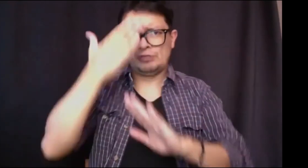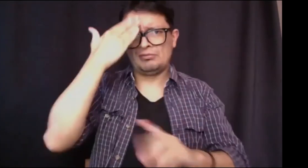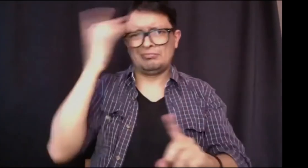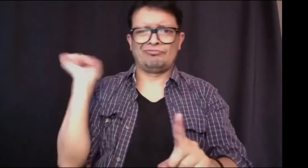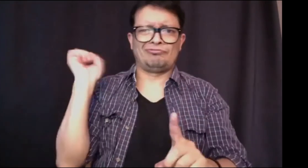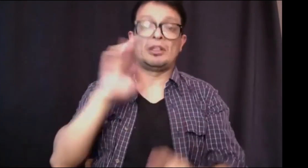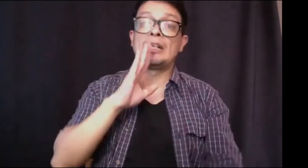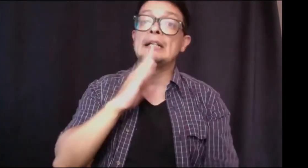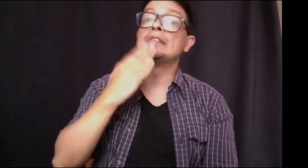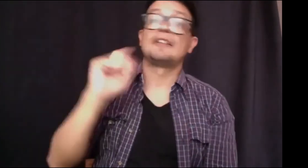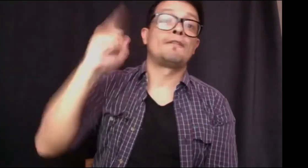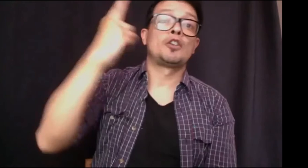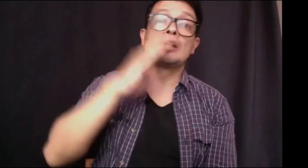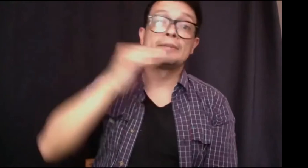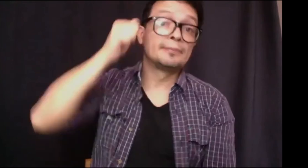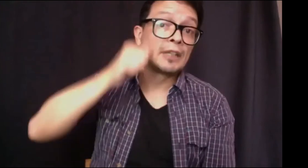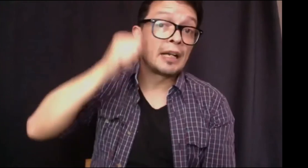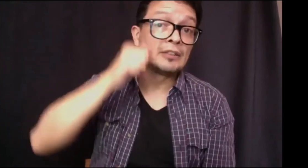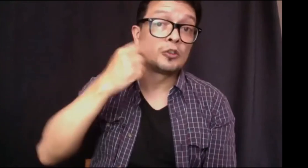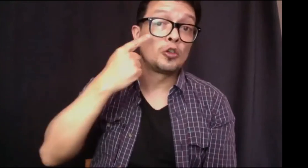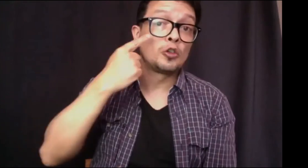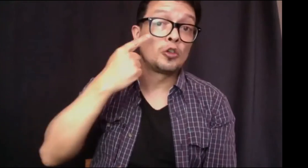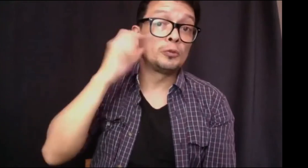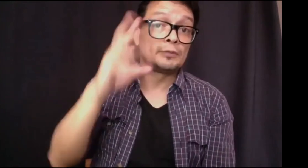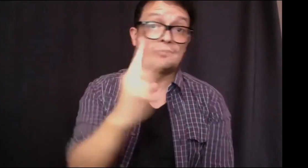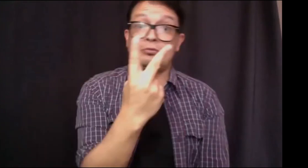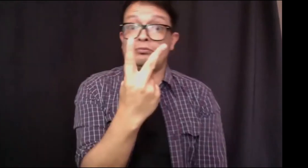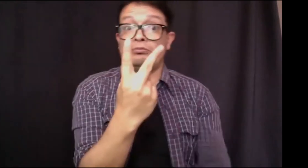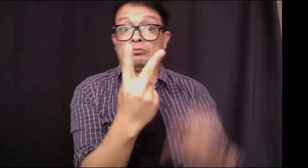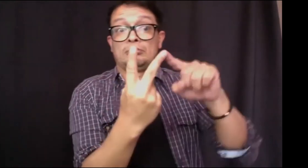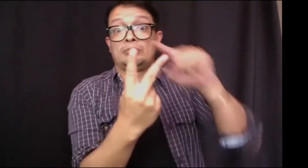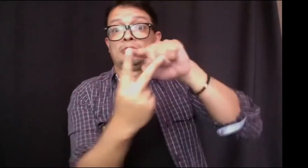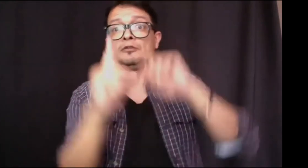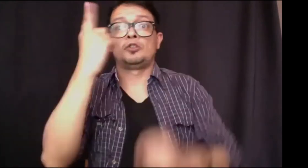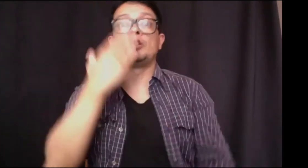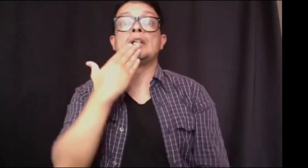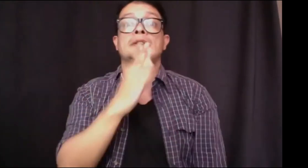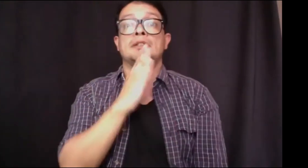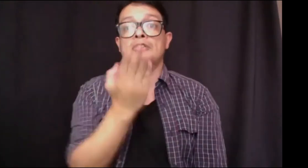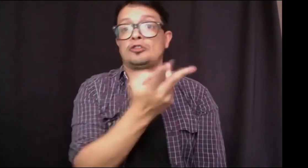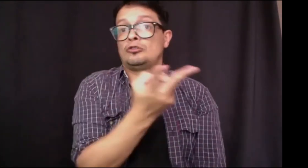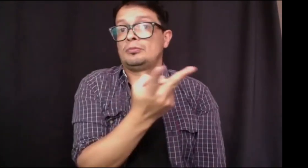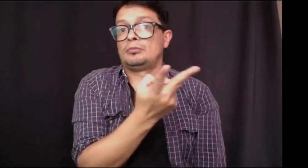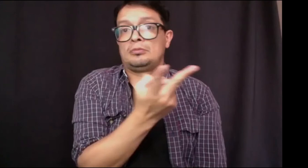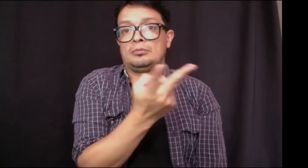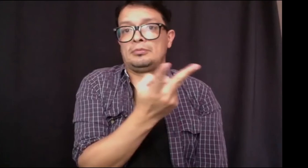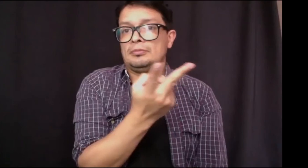incentivar programas investigación que ya se han venido haciendo desde ya bastante tiempo y pues